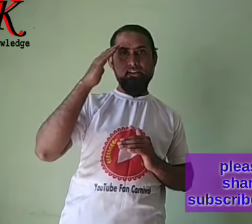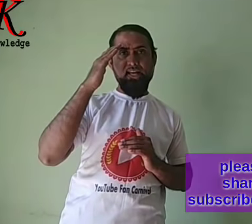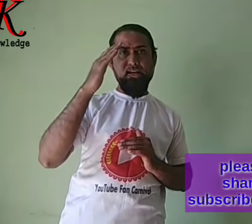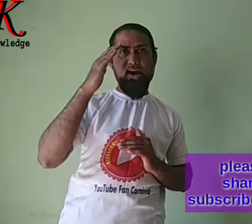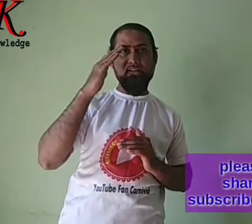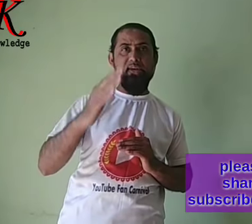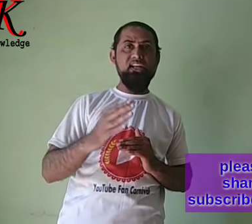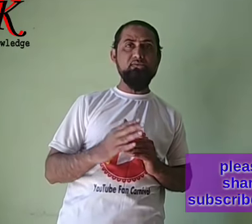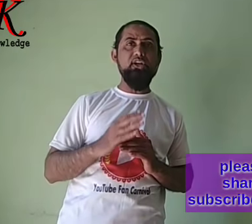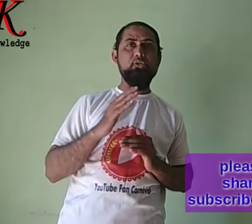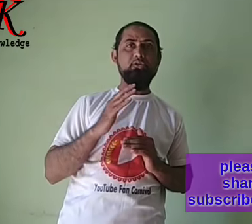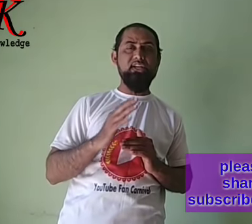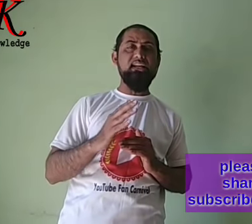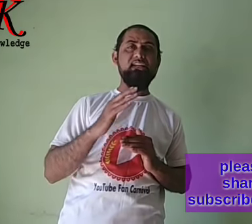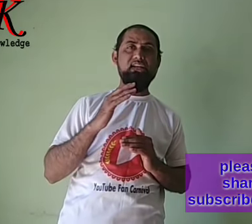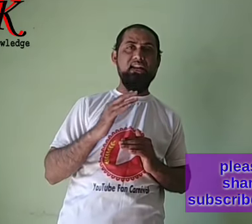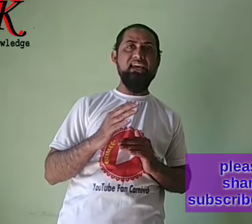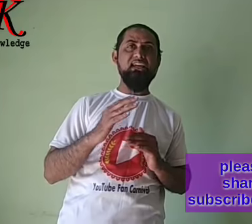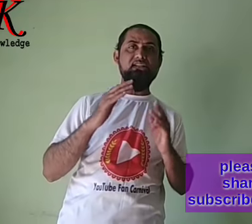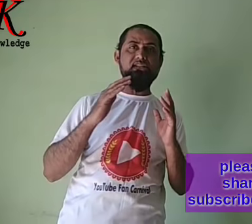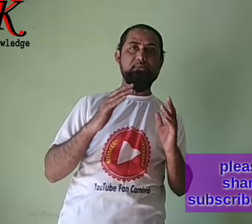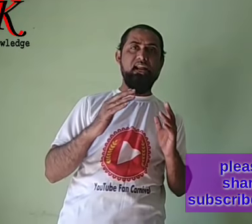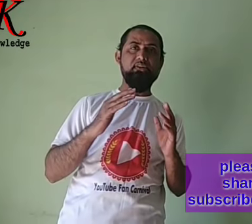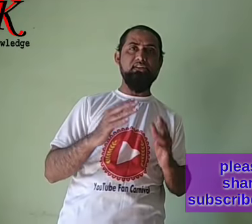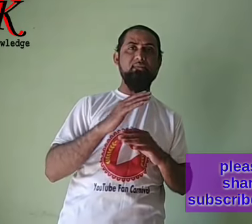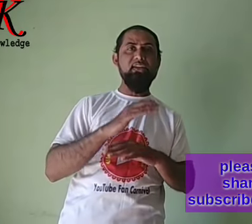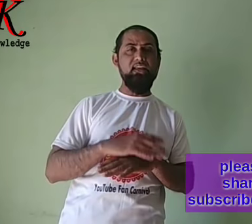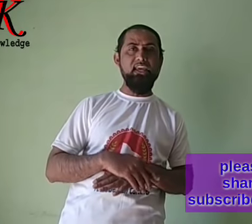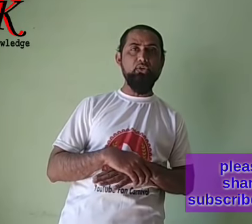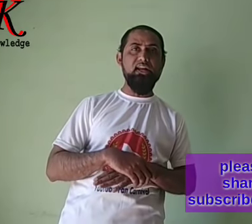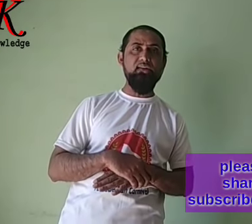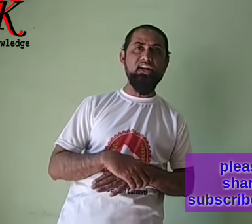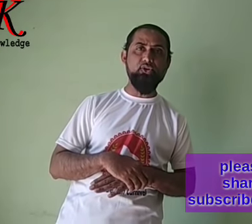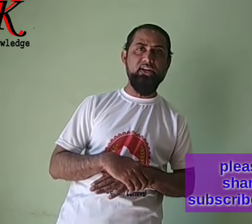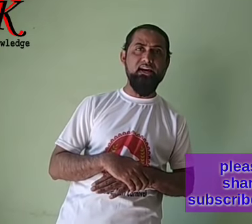धन्यवाद मेरे इस वीडियो को share कीजिए like कीजिए subscribe कीजिए thank you धन्यवाद शुक्रिया